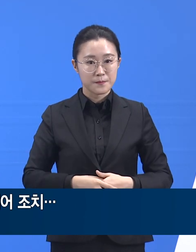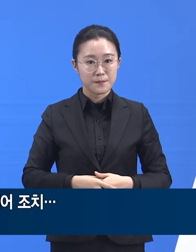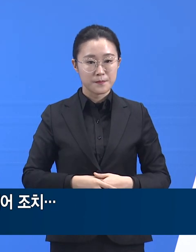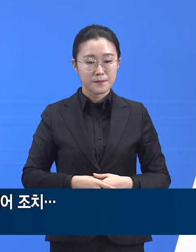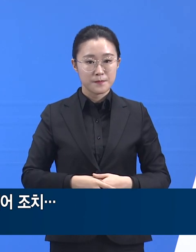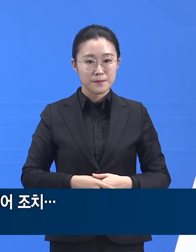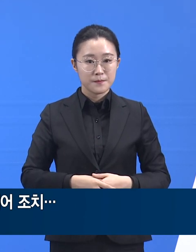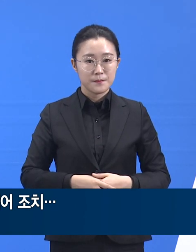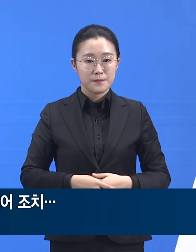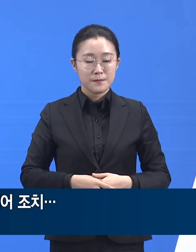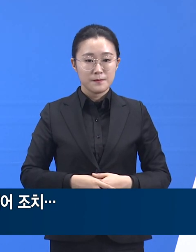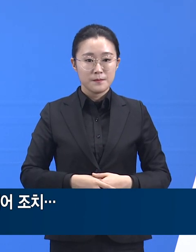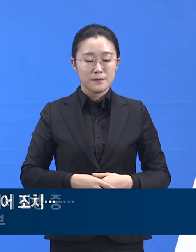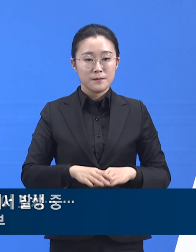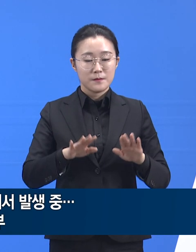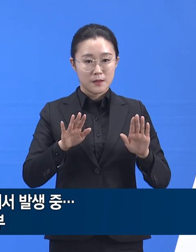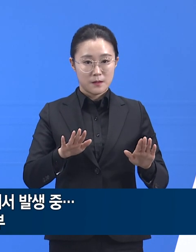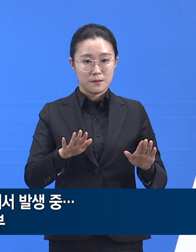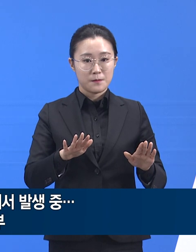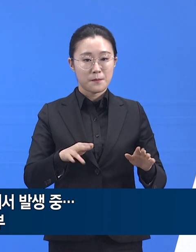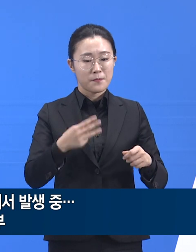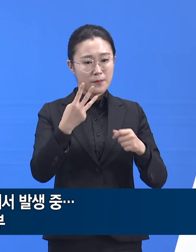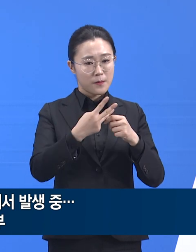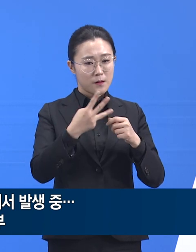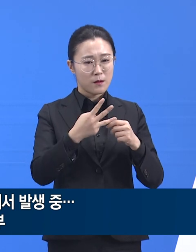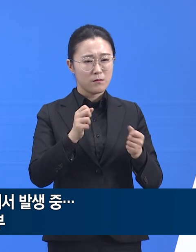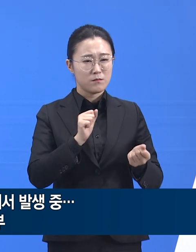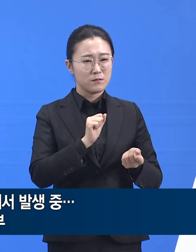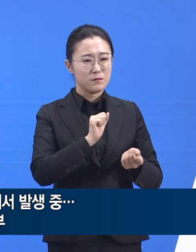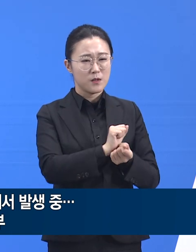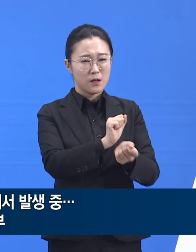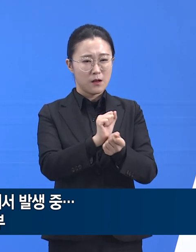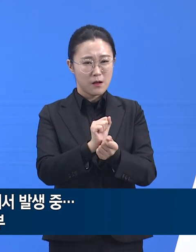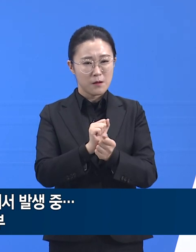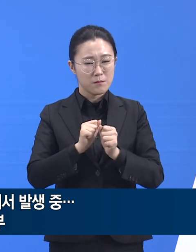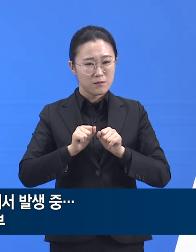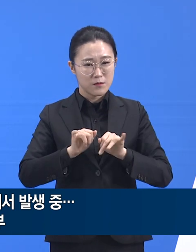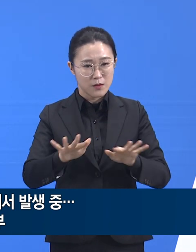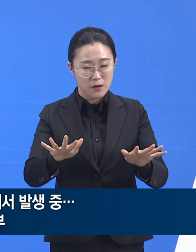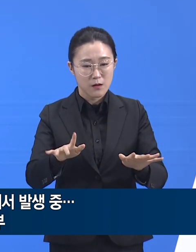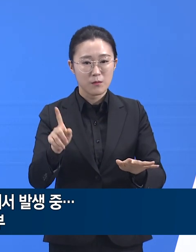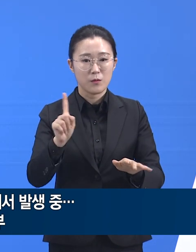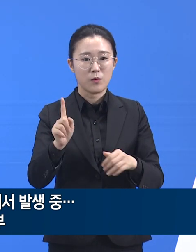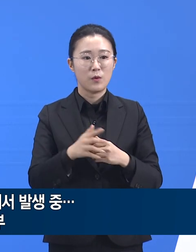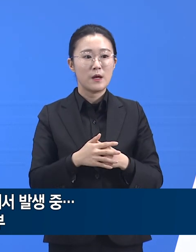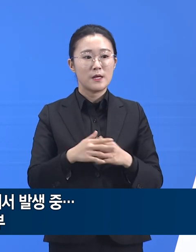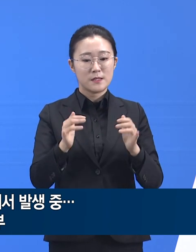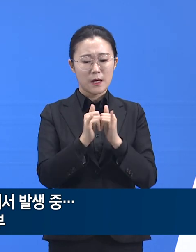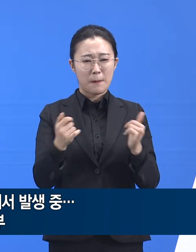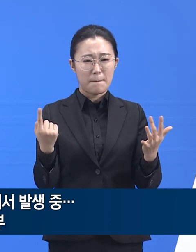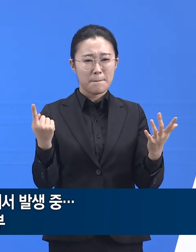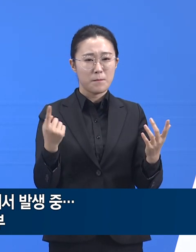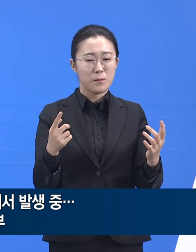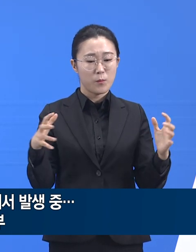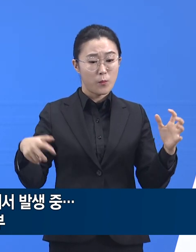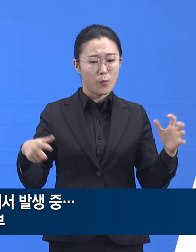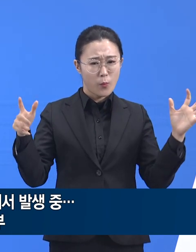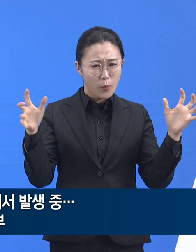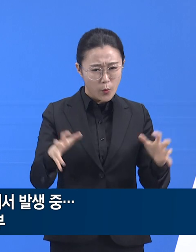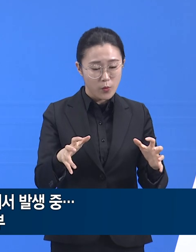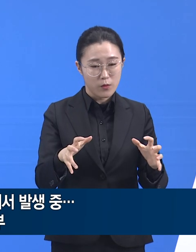이번 코로나19 3차 대유행은 사람과 사람과의 접점이 생기는 대부분의 곳에서 발생하고 있습니다.